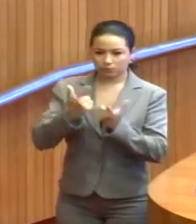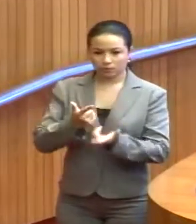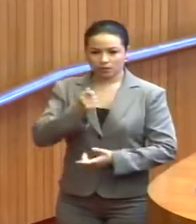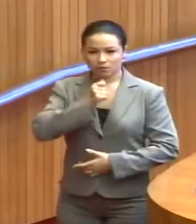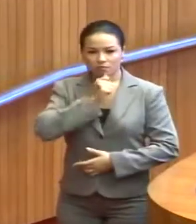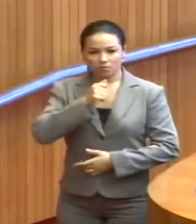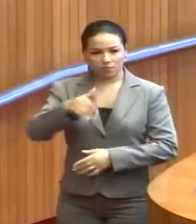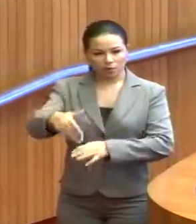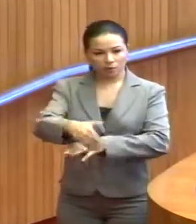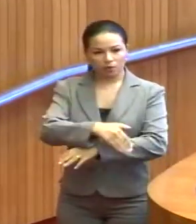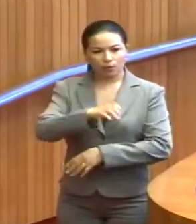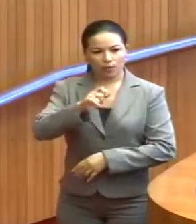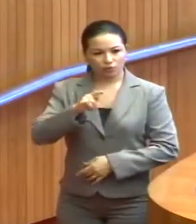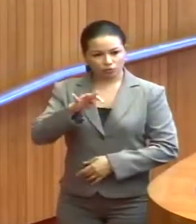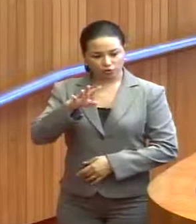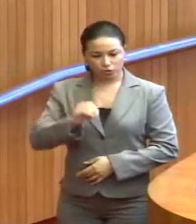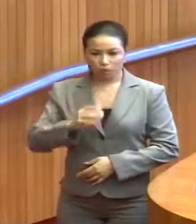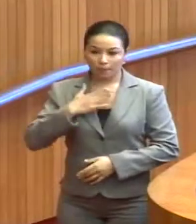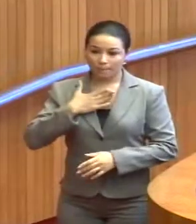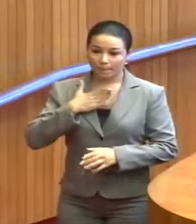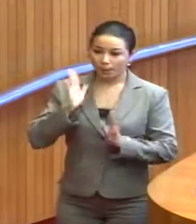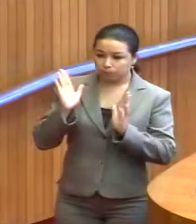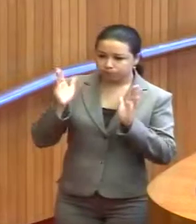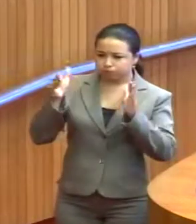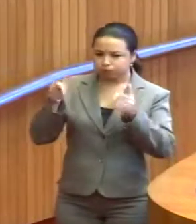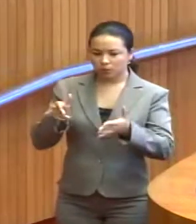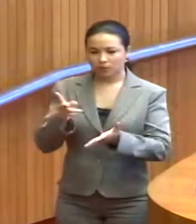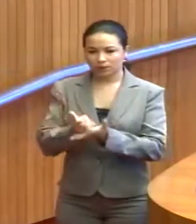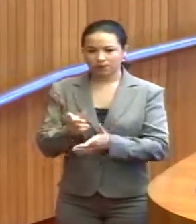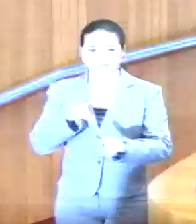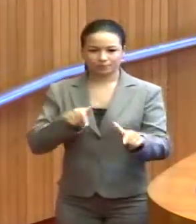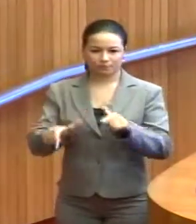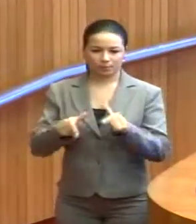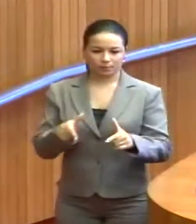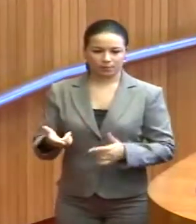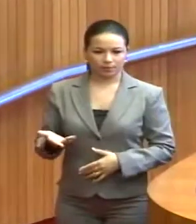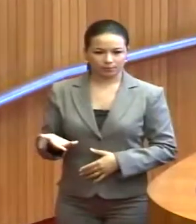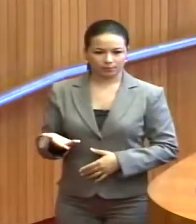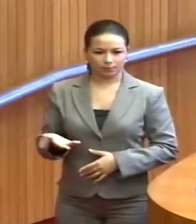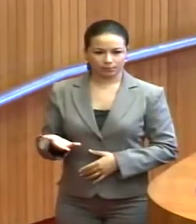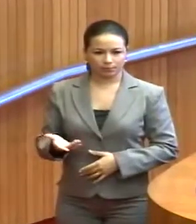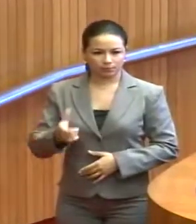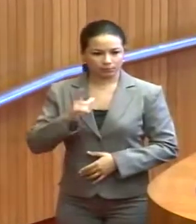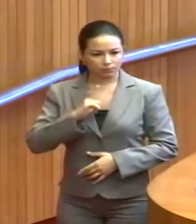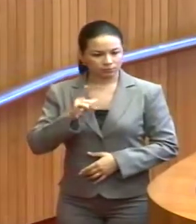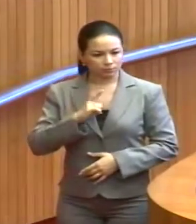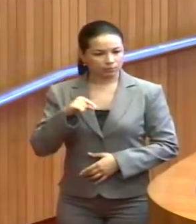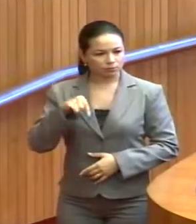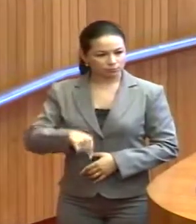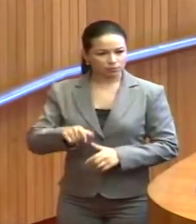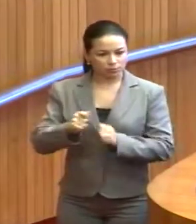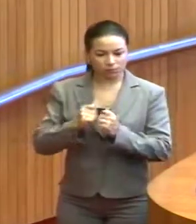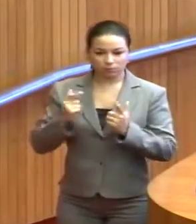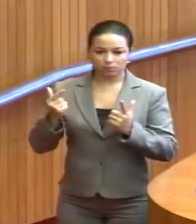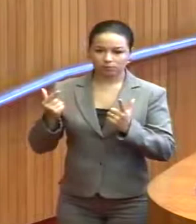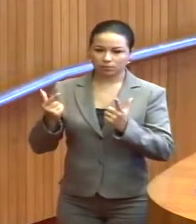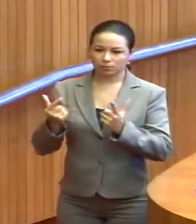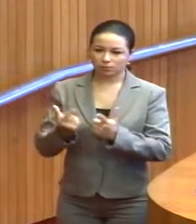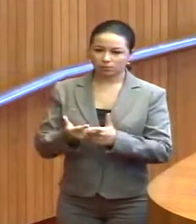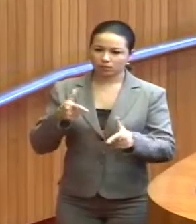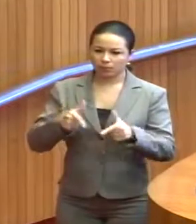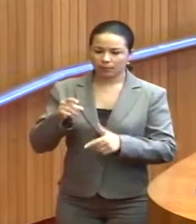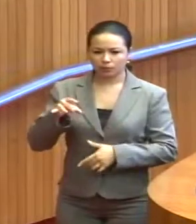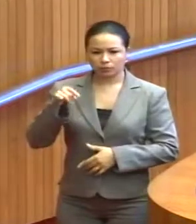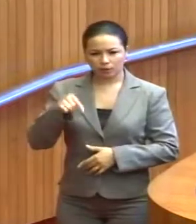na Rua do Egito, o meu foco foi sempre um trabalhar. Levanto, venho para esta Casa, trabalho não apenas